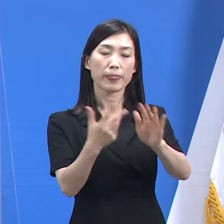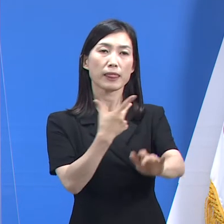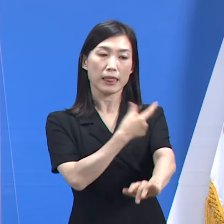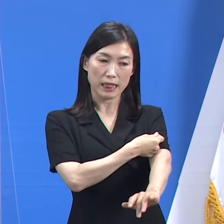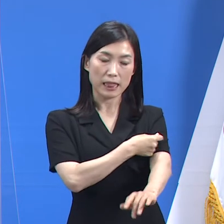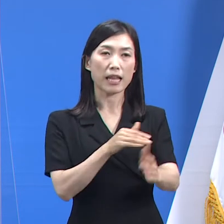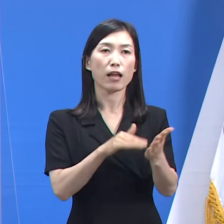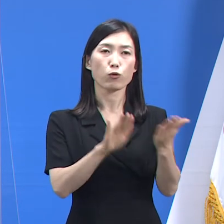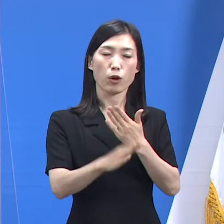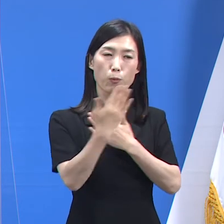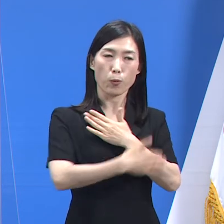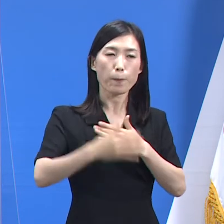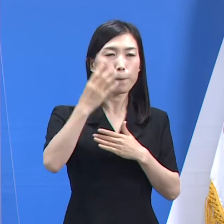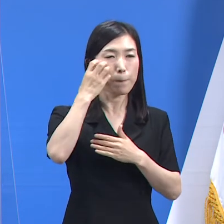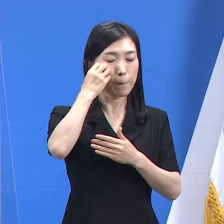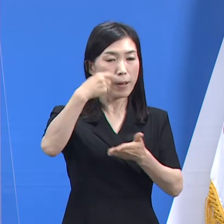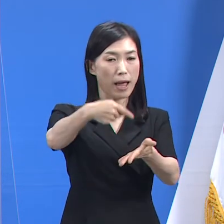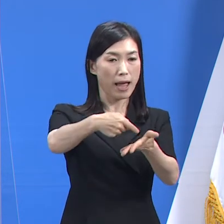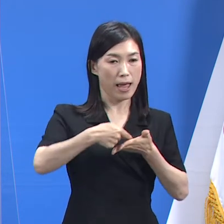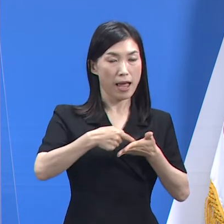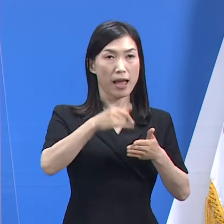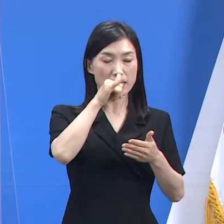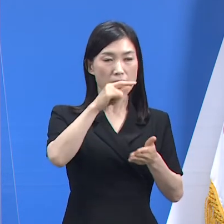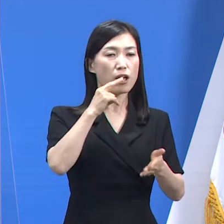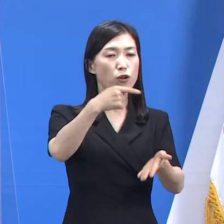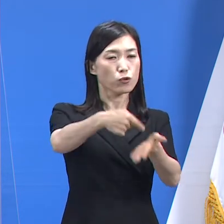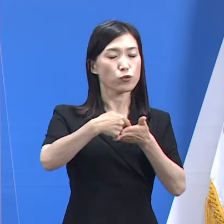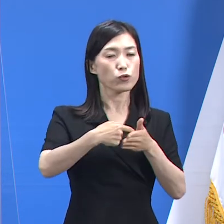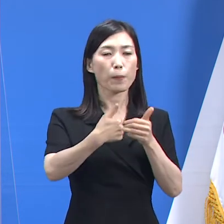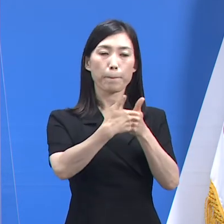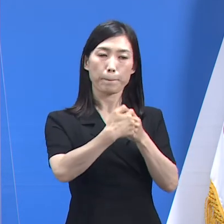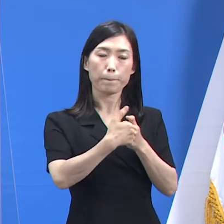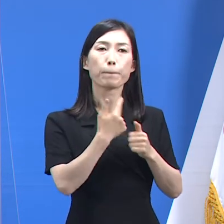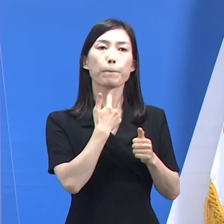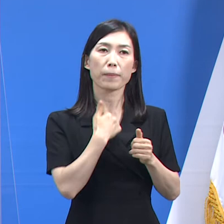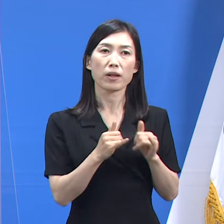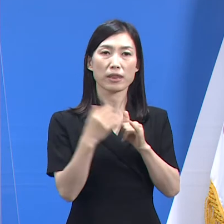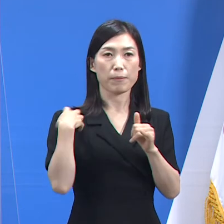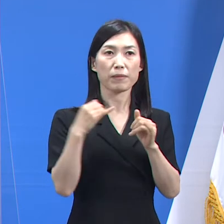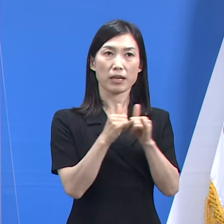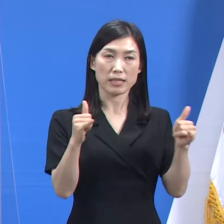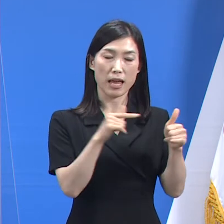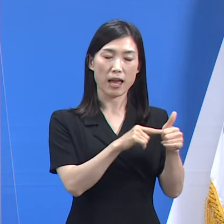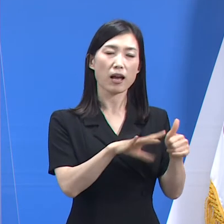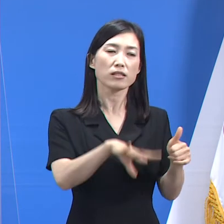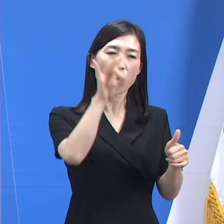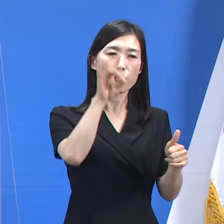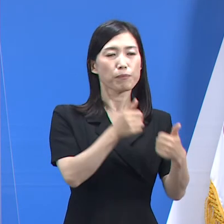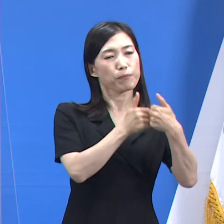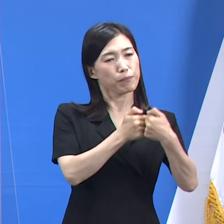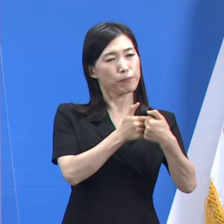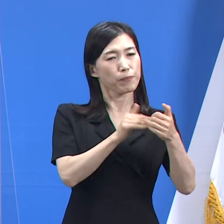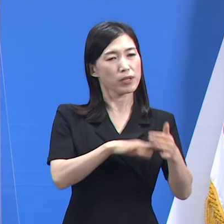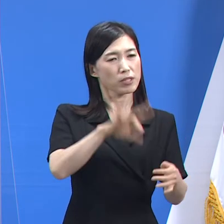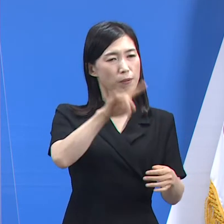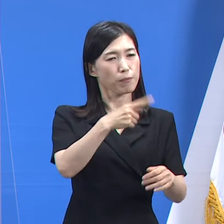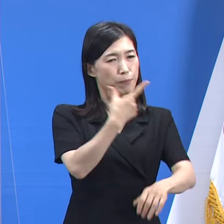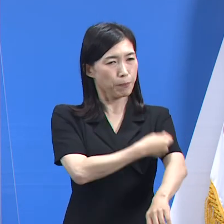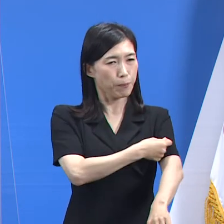후 이상반응 조사 시 최초로 지정된 역학조사관이 1차 인과성 평가뿐 아니라